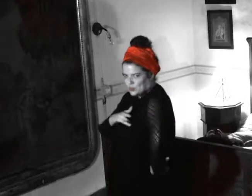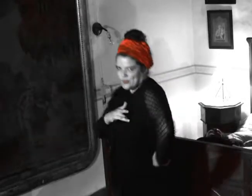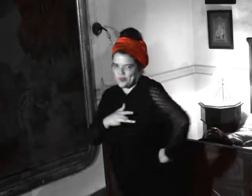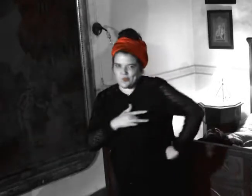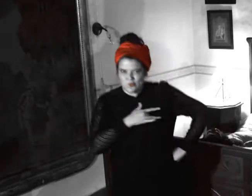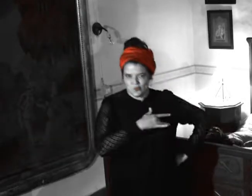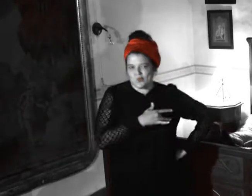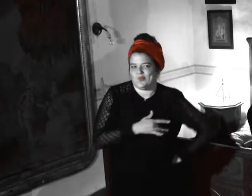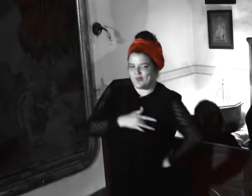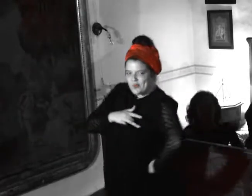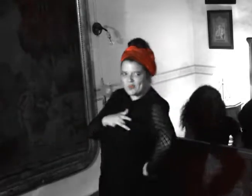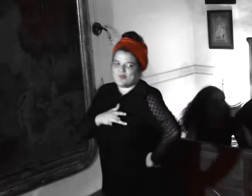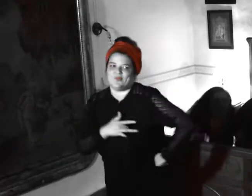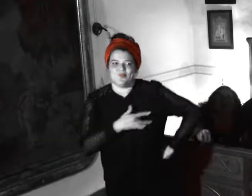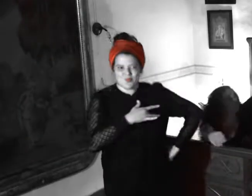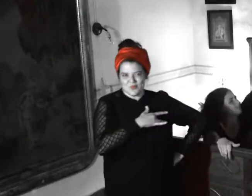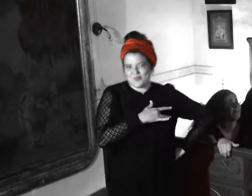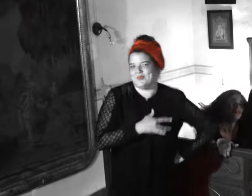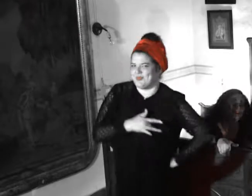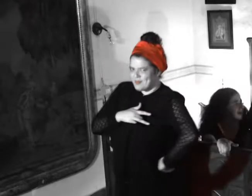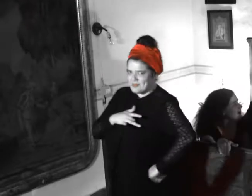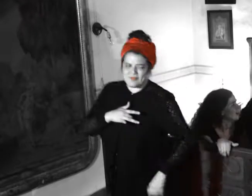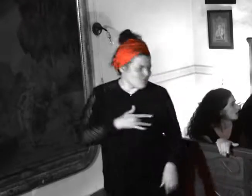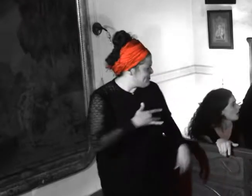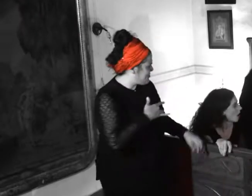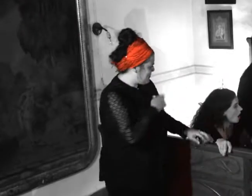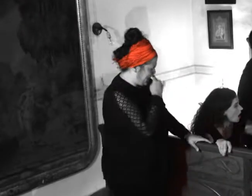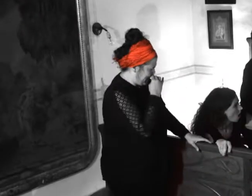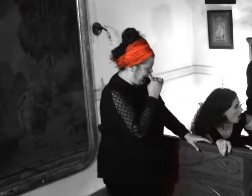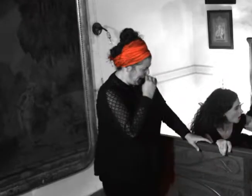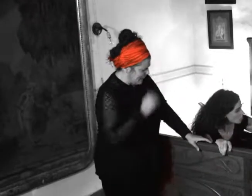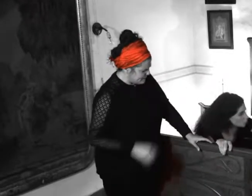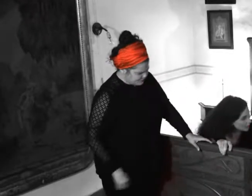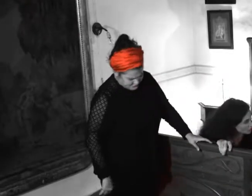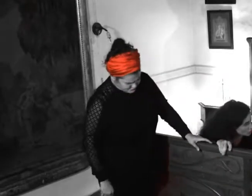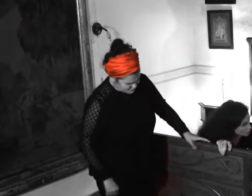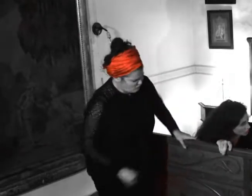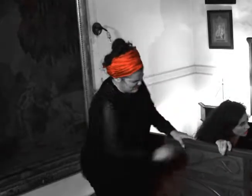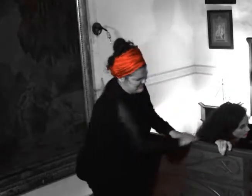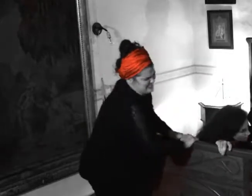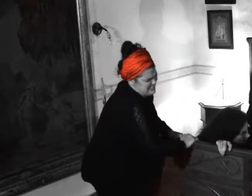en madera corazón, ya he intentado sacar Andar,